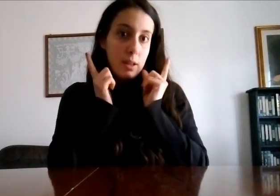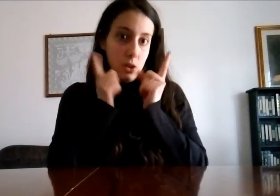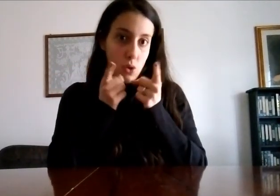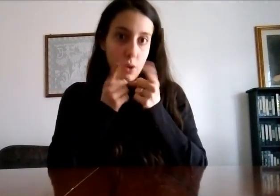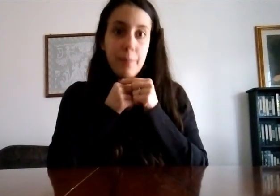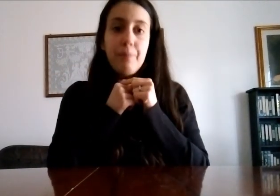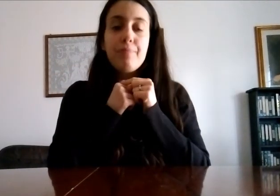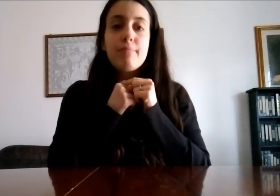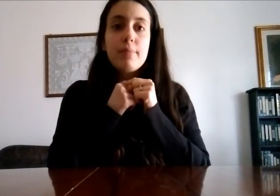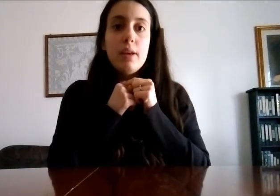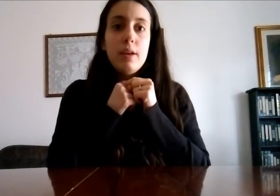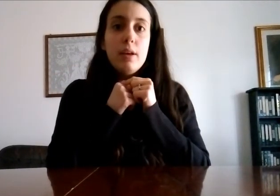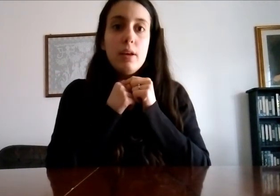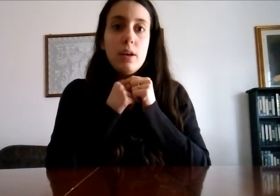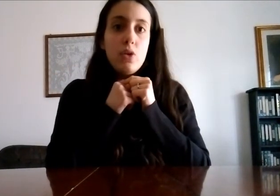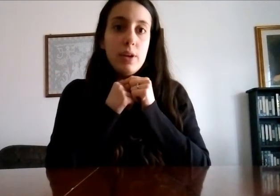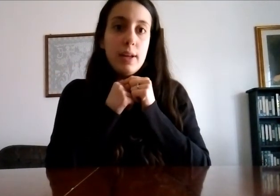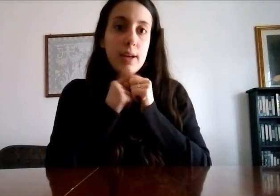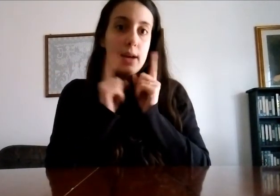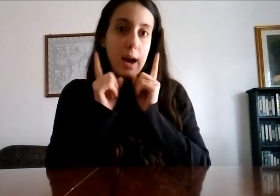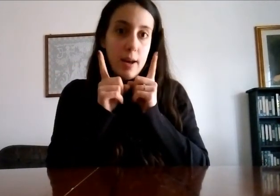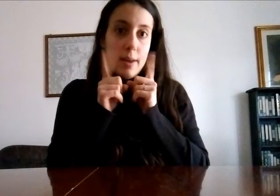signora con il cane